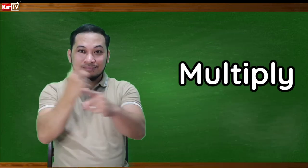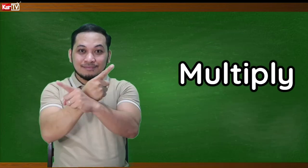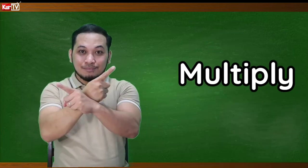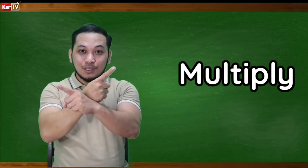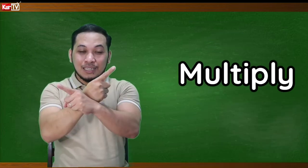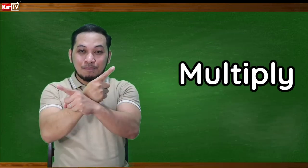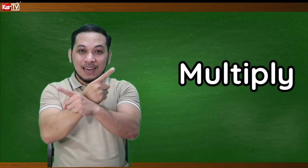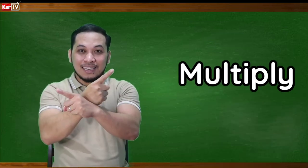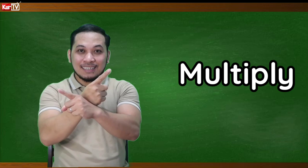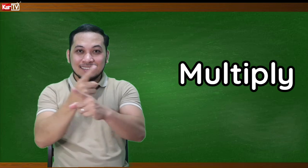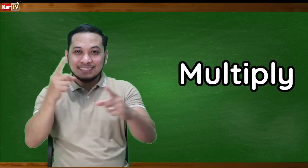Multiply.